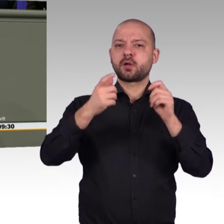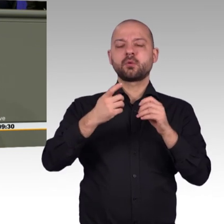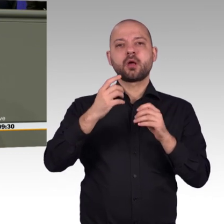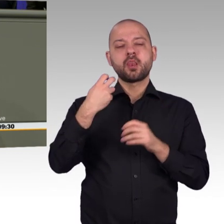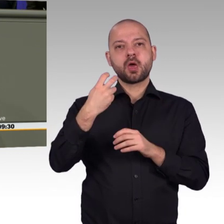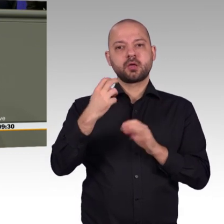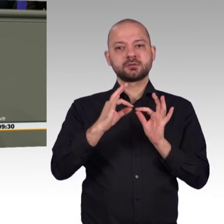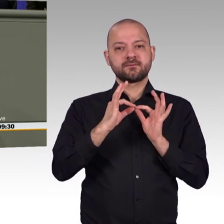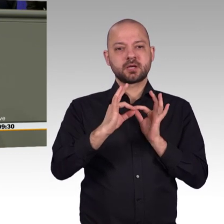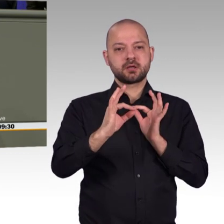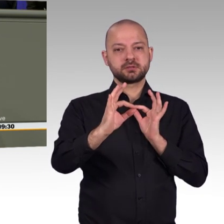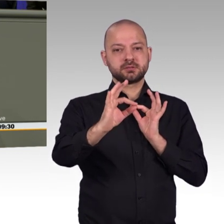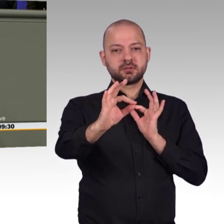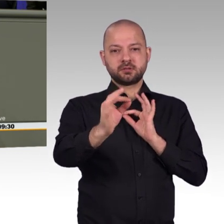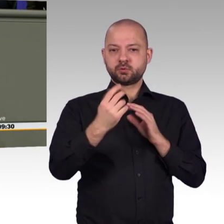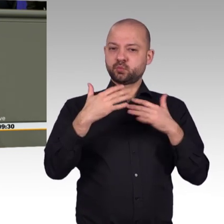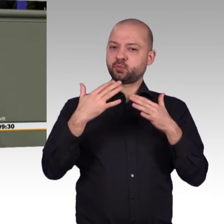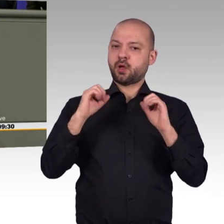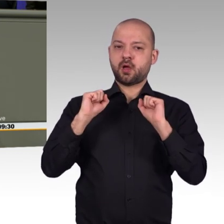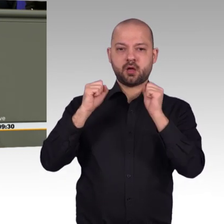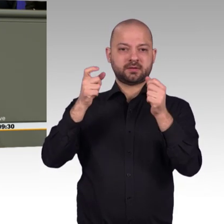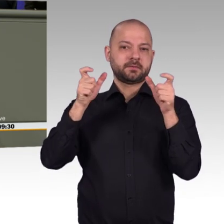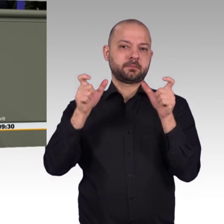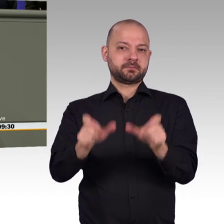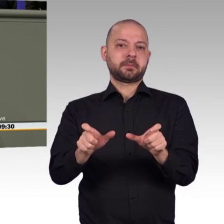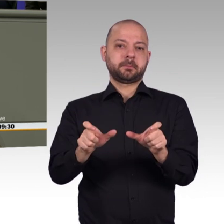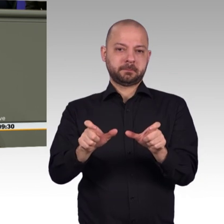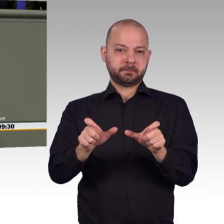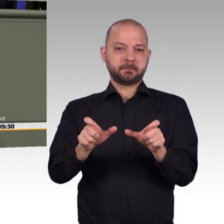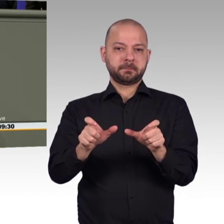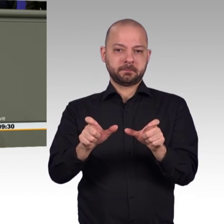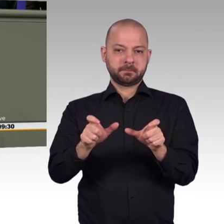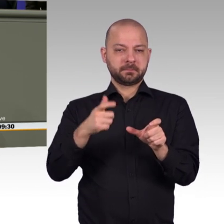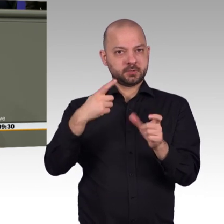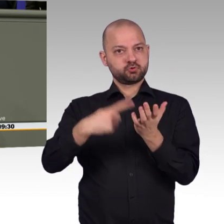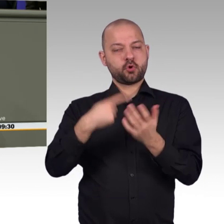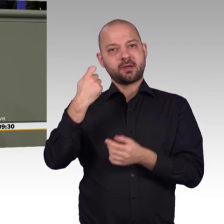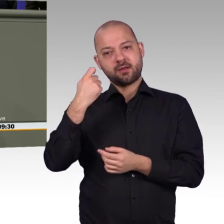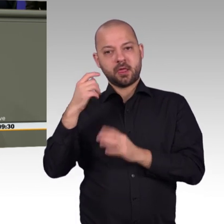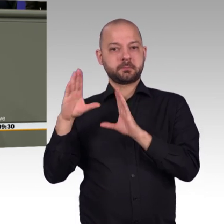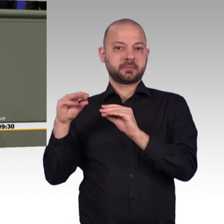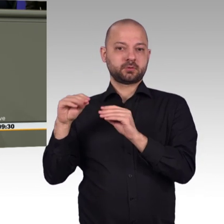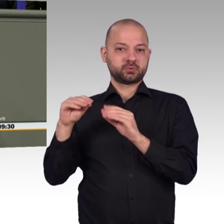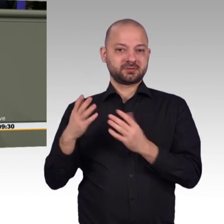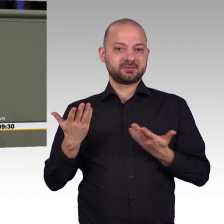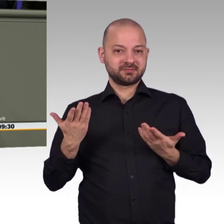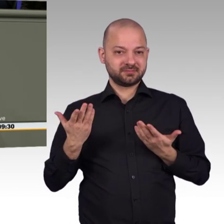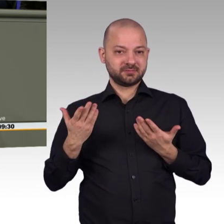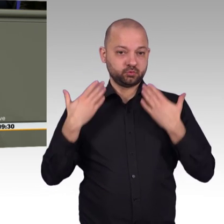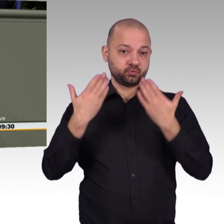weiterhin, dass der Markt auch die digitale Daseinsvorsorge hinkriegt. Die Konsequenz, 80.000 Euro verlangt die